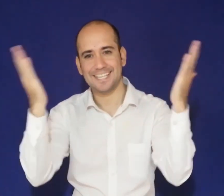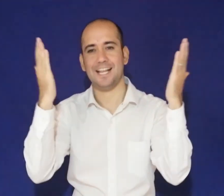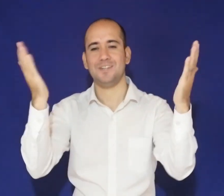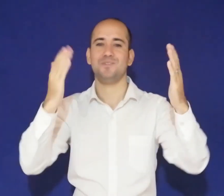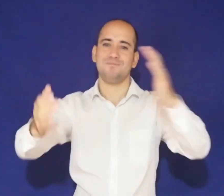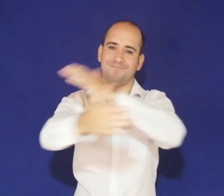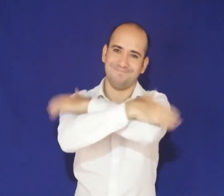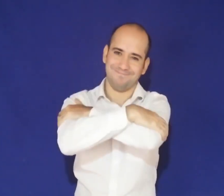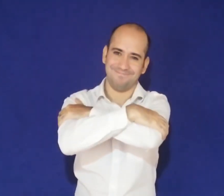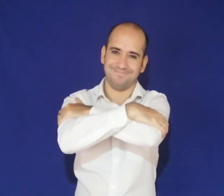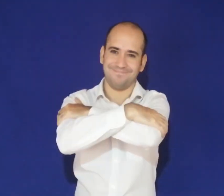Agradecimientos a los miembros de la